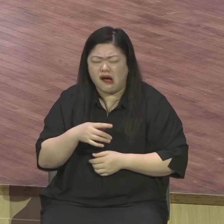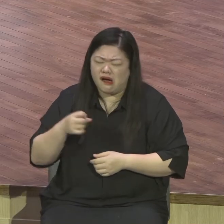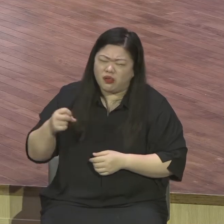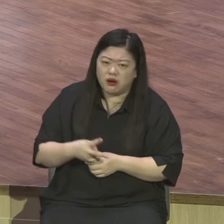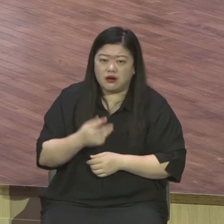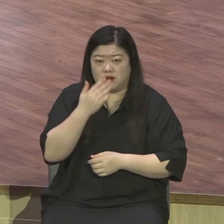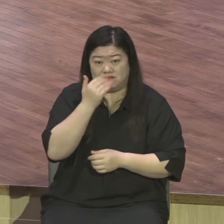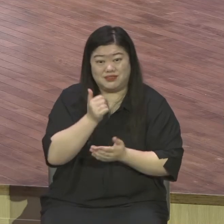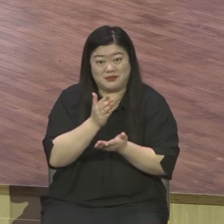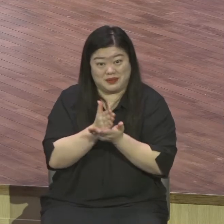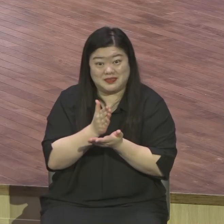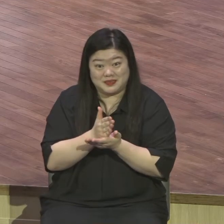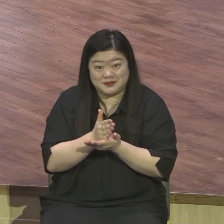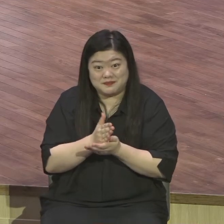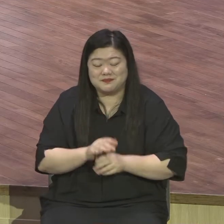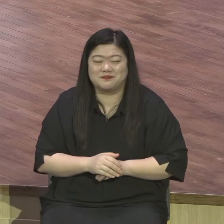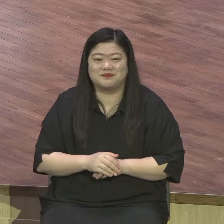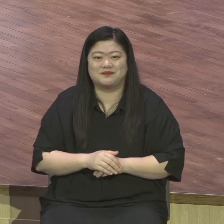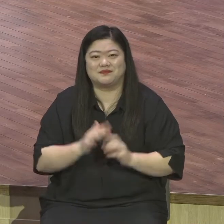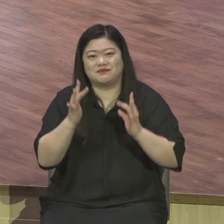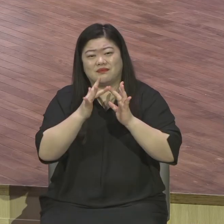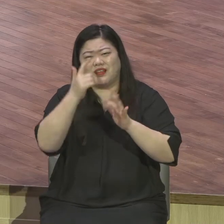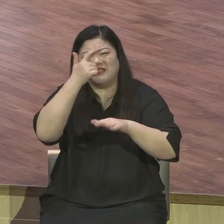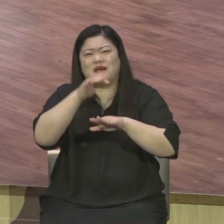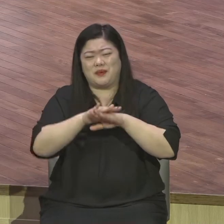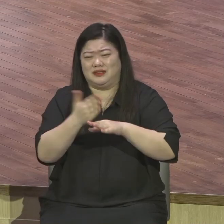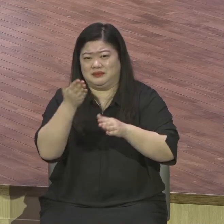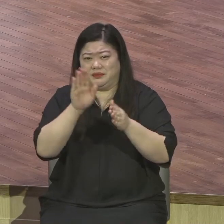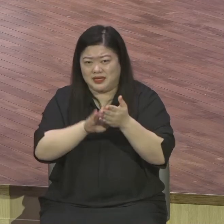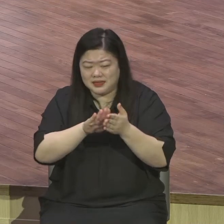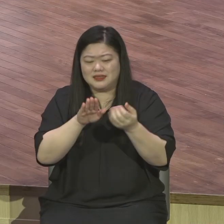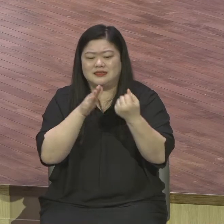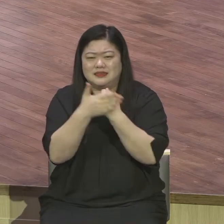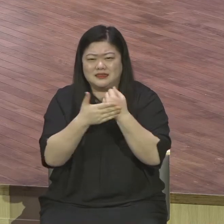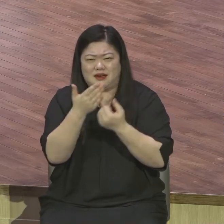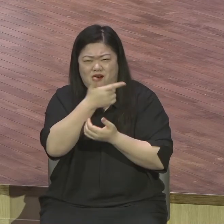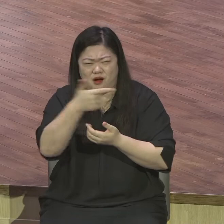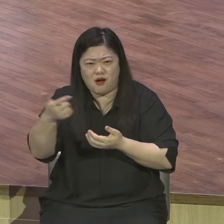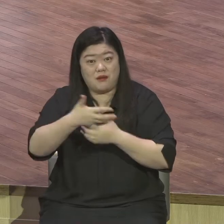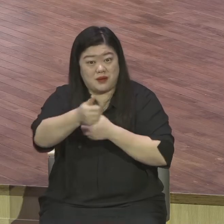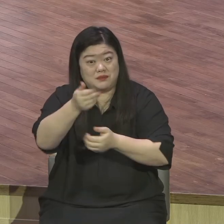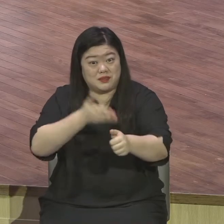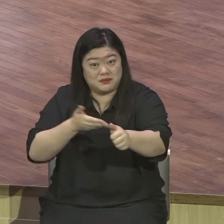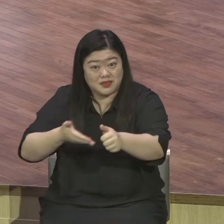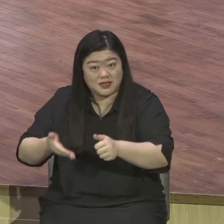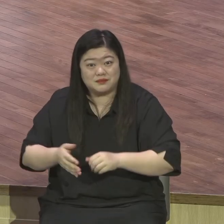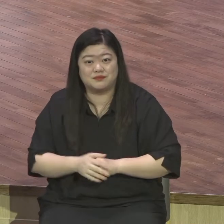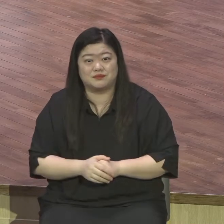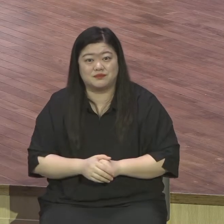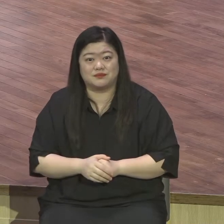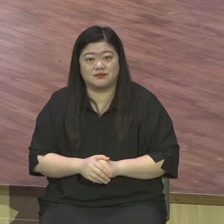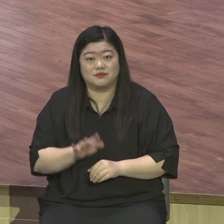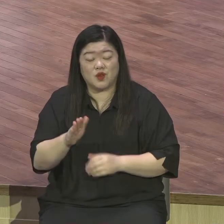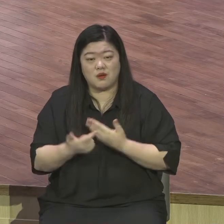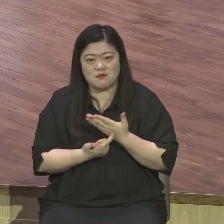온라인 통해서도 많은 은혜 받으시길 바랍니다. 이미 찬양으로 마음 문이 확 잘 열린 줄로 믿습니다.